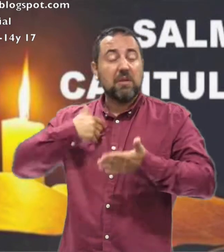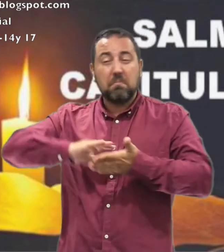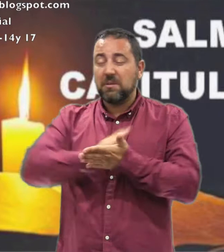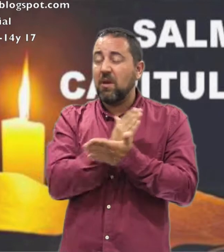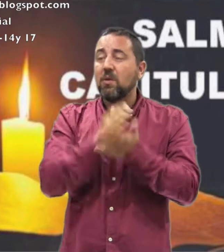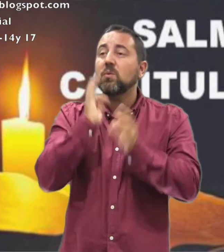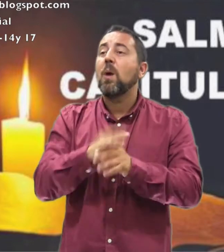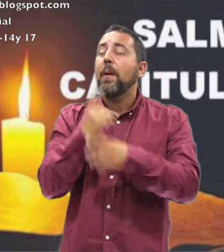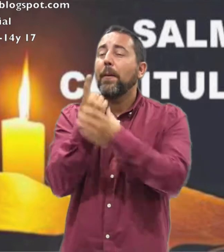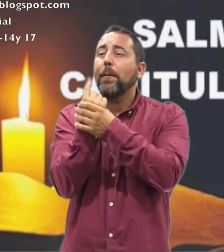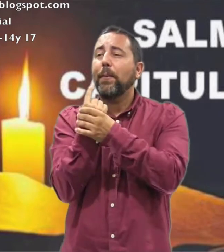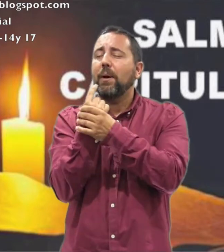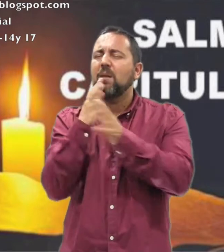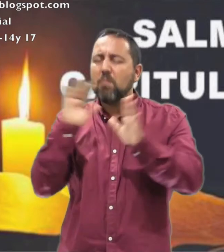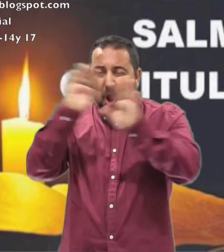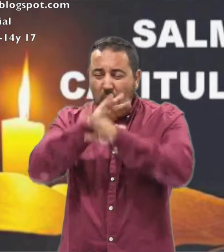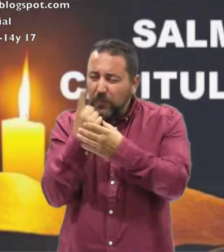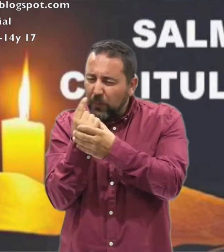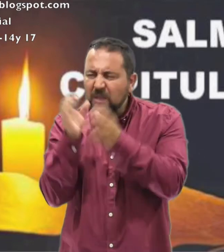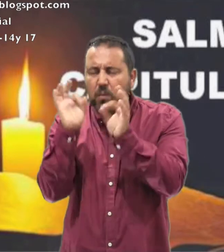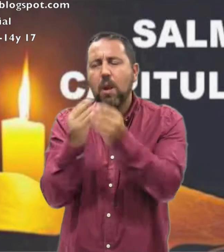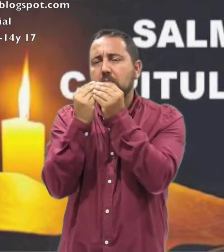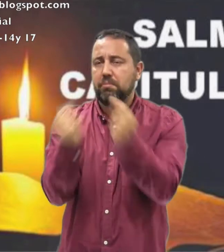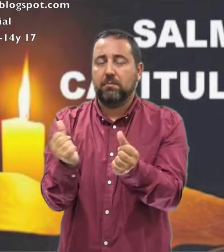son un ayer Que pasó Una vela nocturna